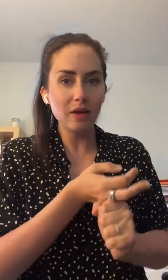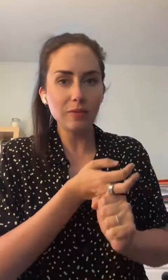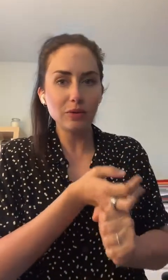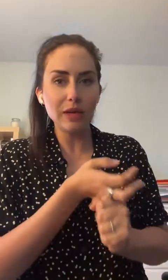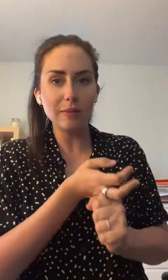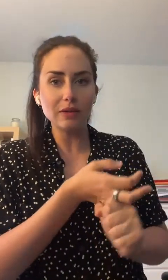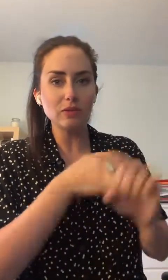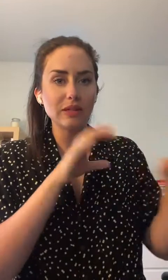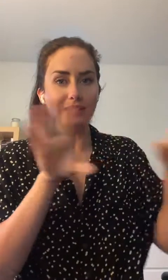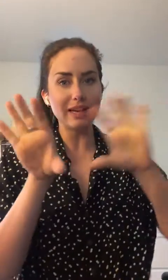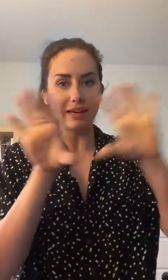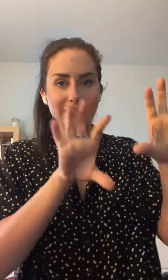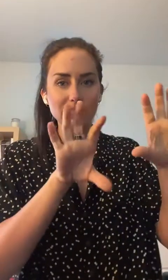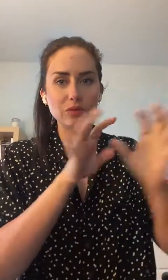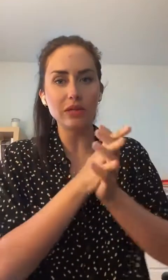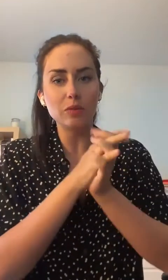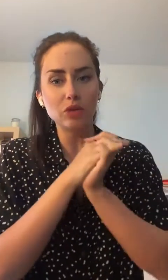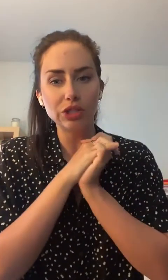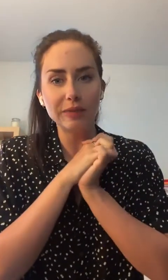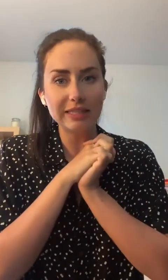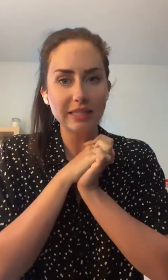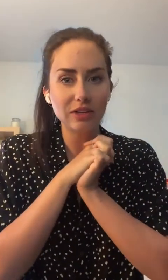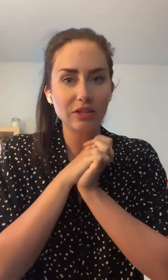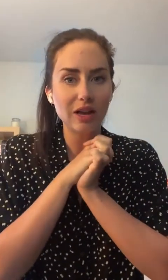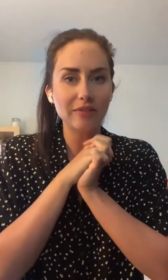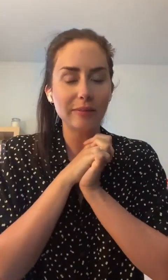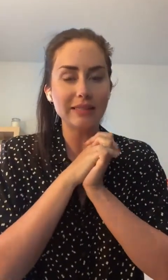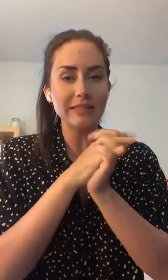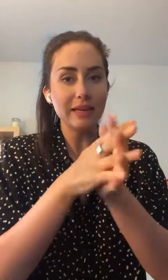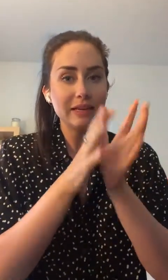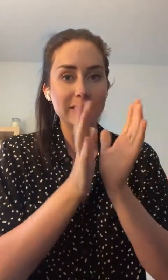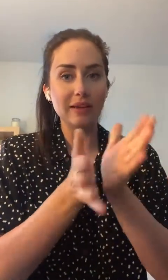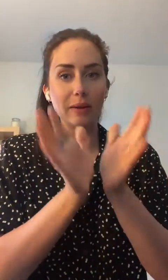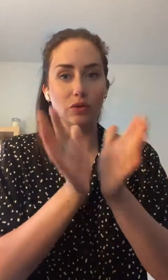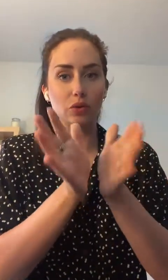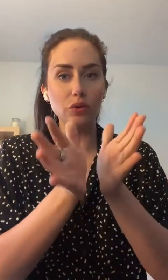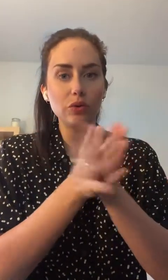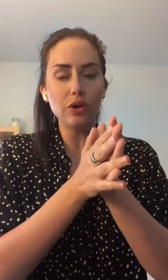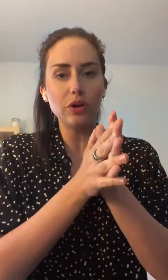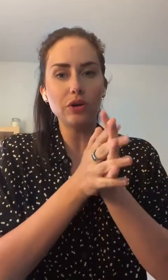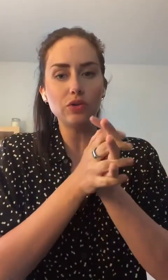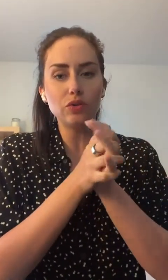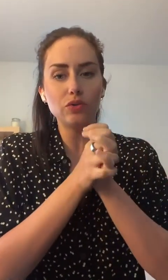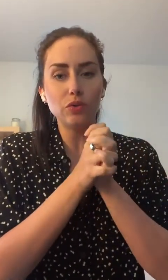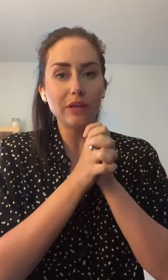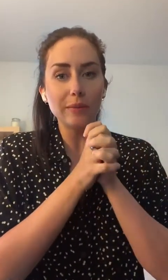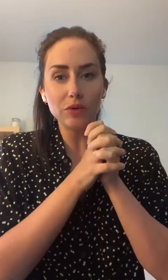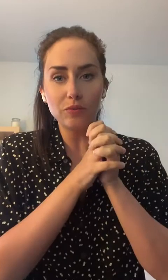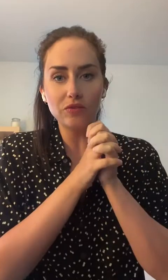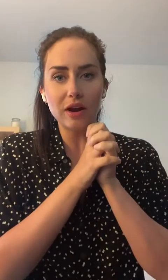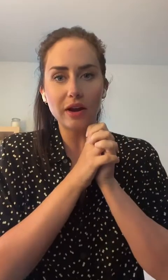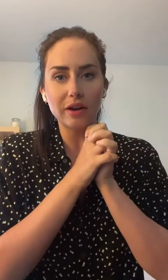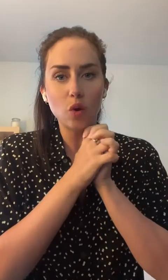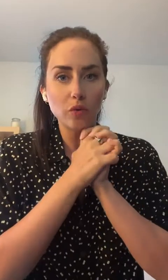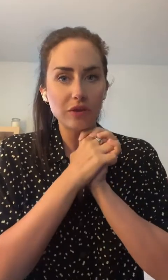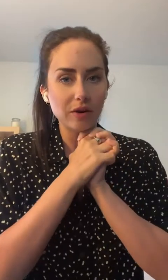et Bioderma. Donc, c'est dans la section dermocosmétique de la pharmacie. C'est vraiment deux gammes que vous pouvez faire confiance.